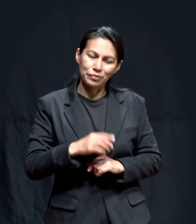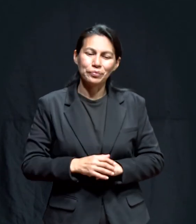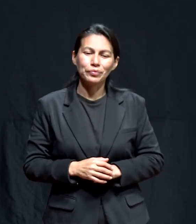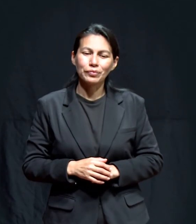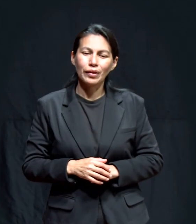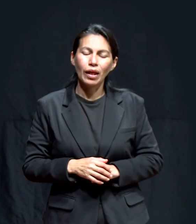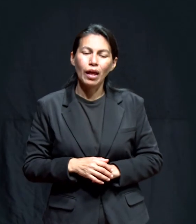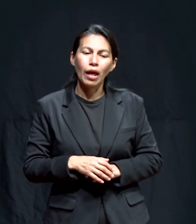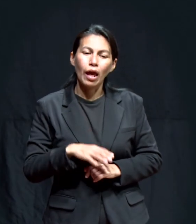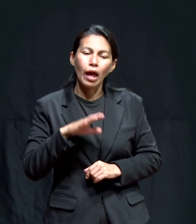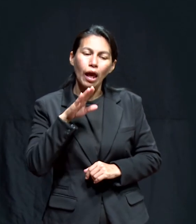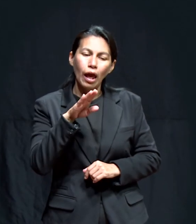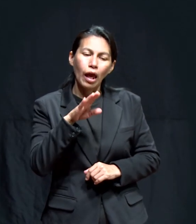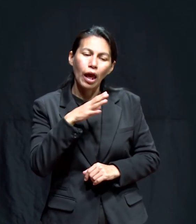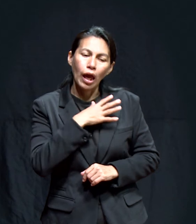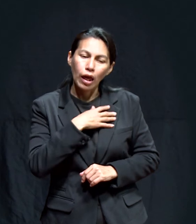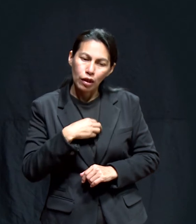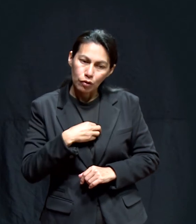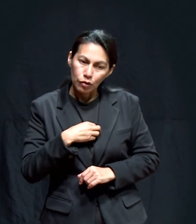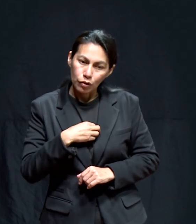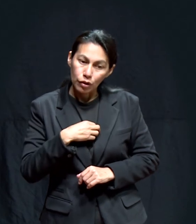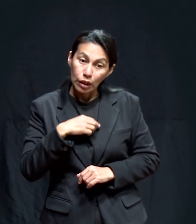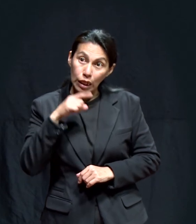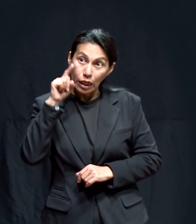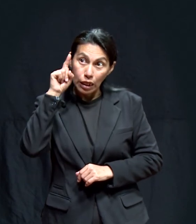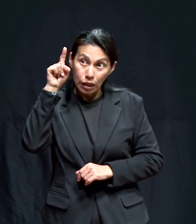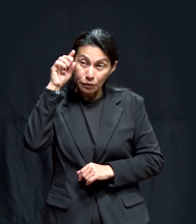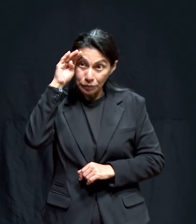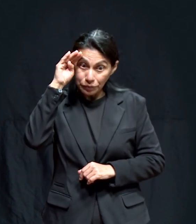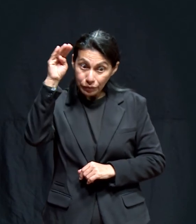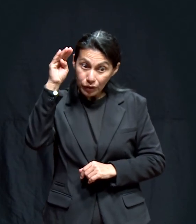háblale tú al Señor que Él te está esperando. Amén.